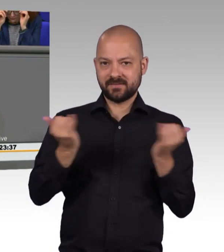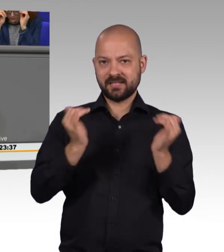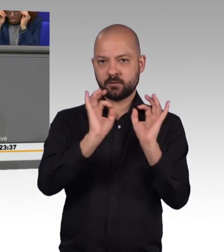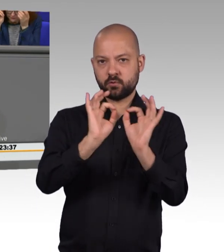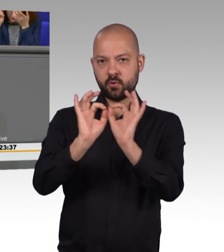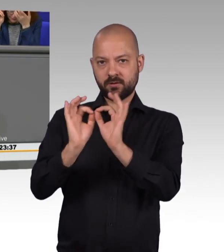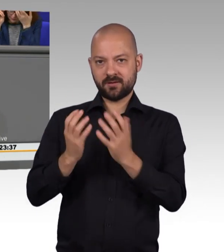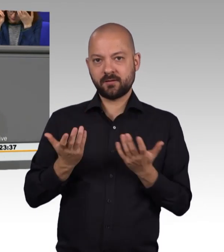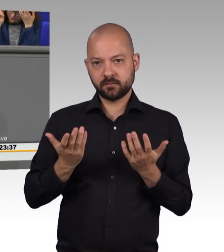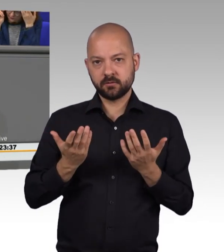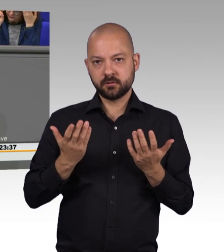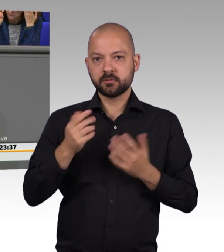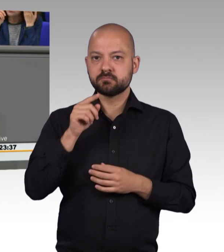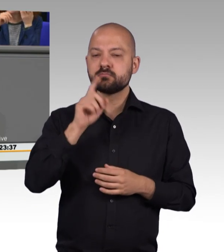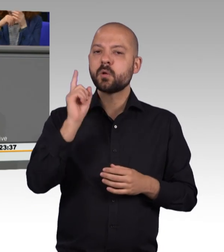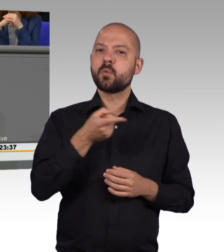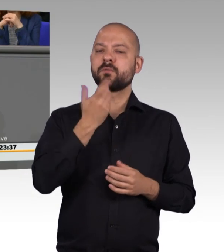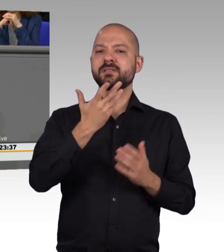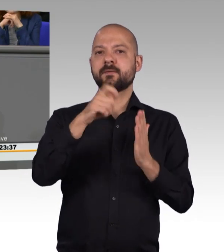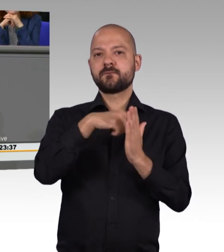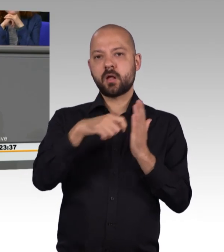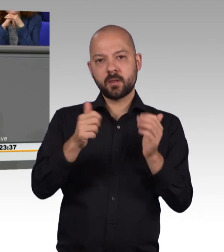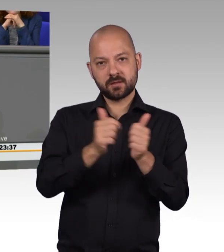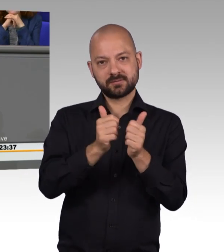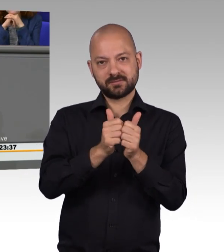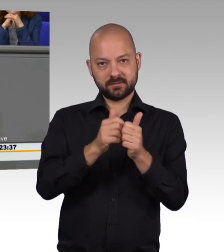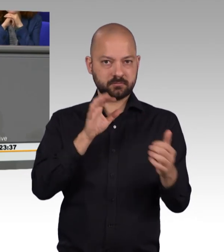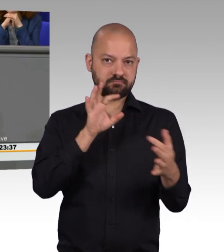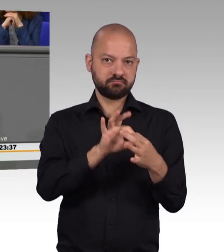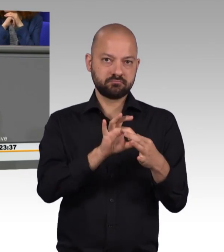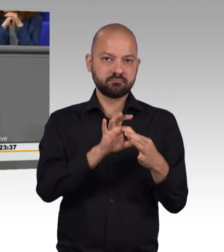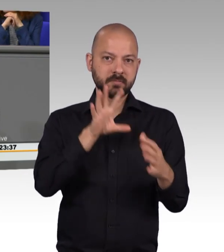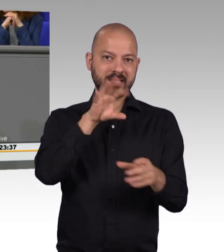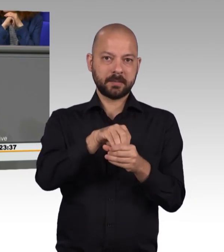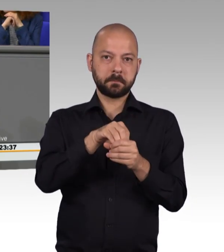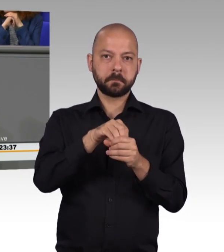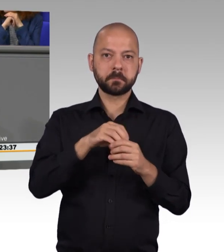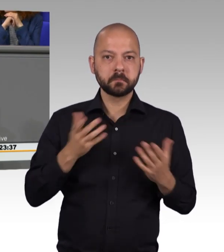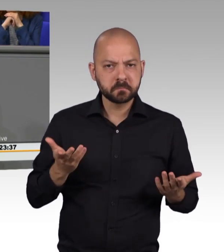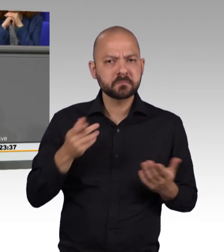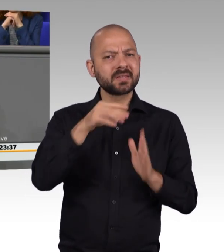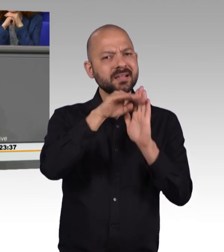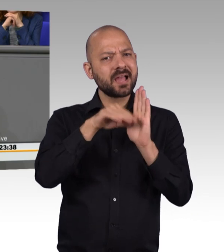der Wahlassistenz vorgenommen. Da die entsprechenden Regelungen im Rahmen der Wahlordnungen,